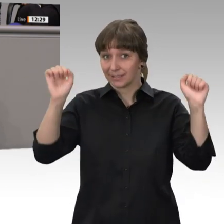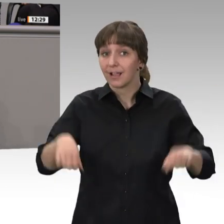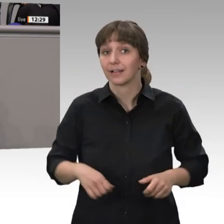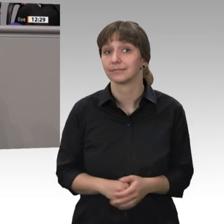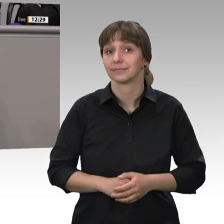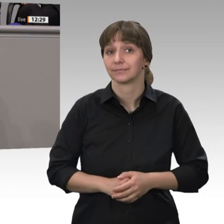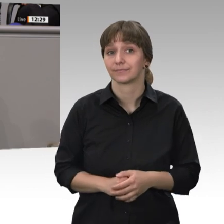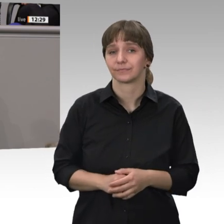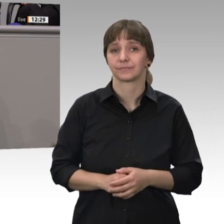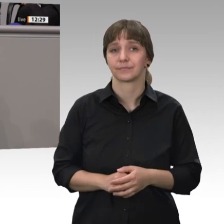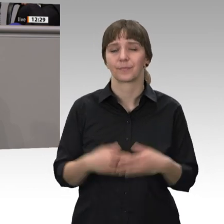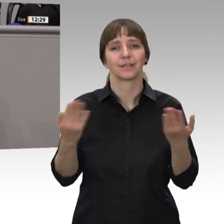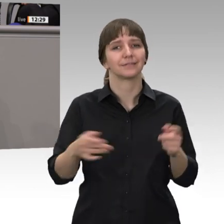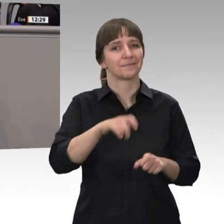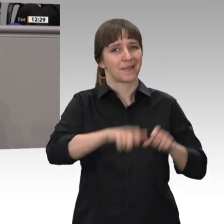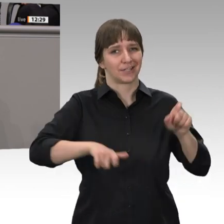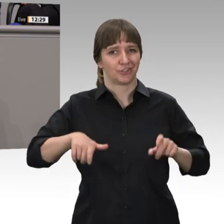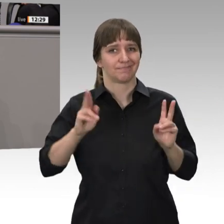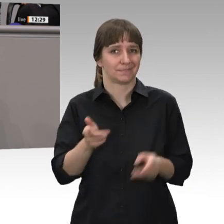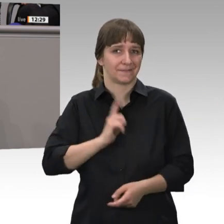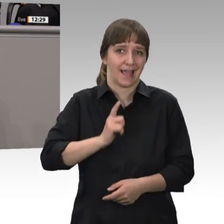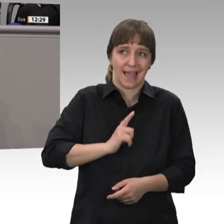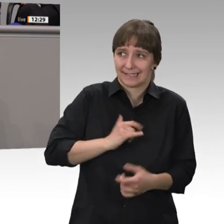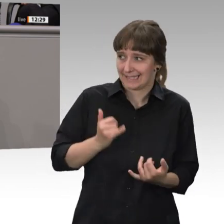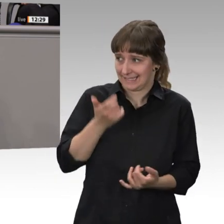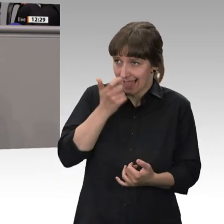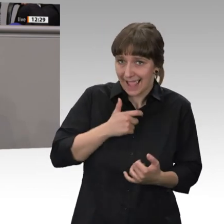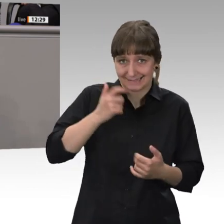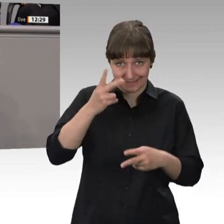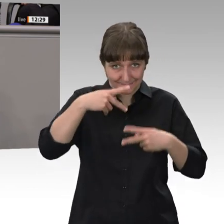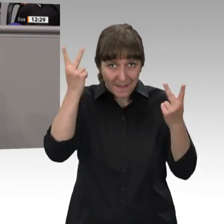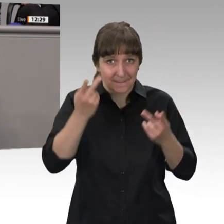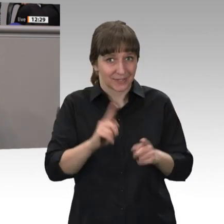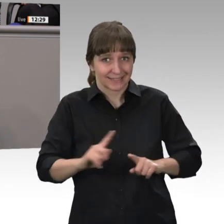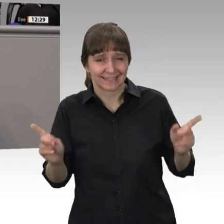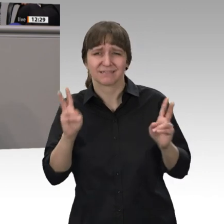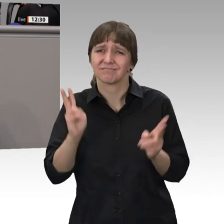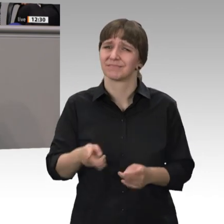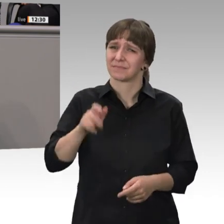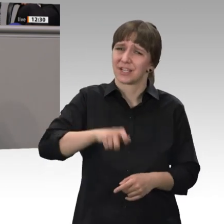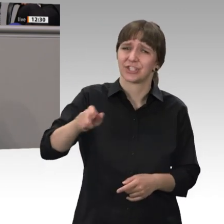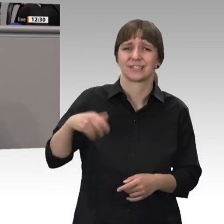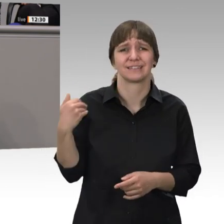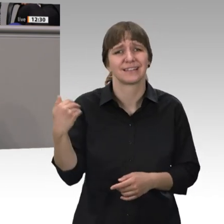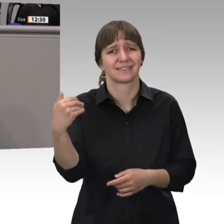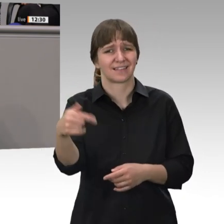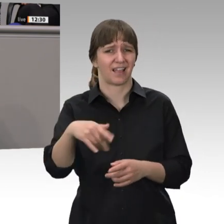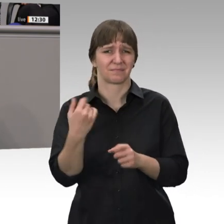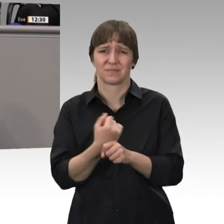Die Menschen warten darauf, dass es jetzt ernst wird, gerade die, die jeden Tag mit ihrem Einsatz unter schwierigsten Bedingungen den Laden am